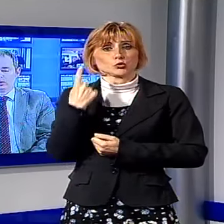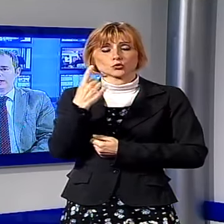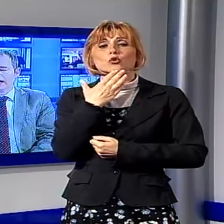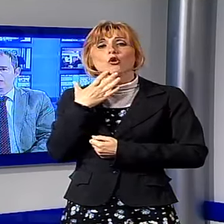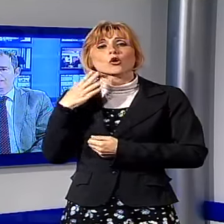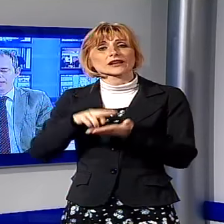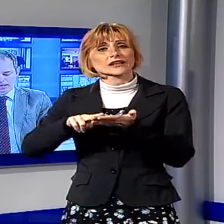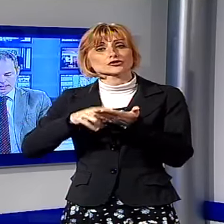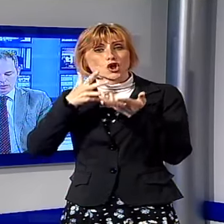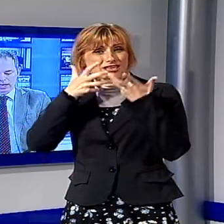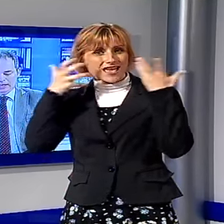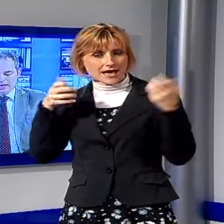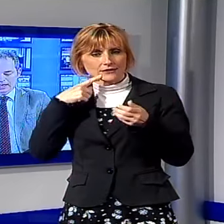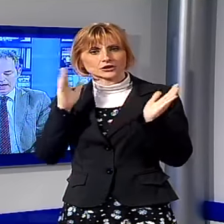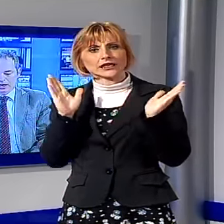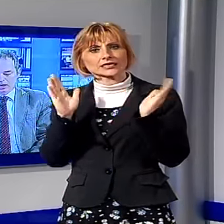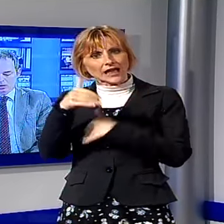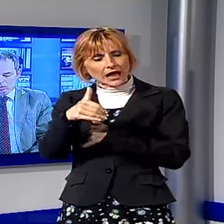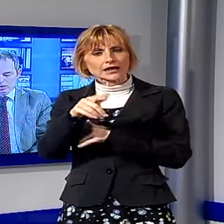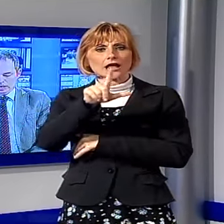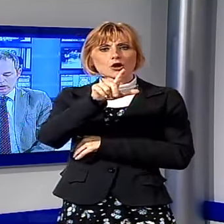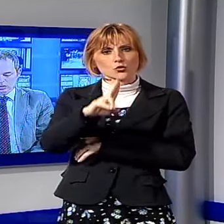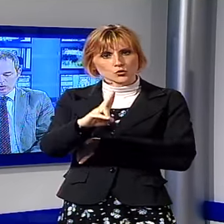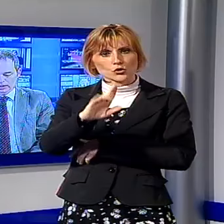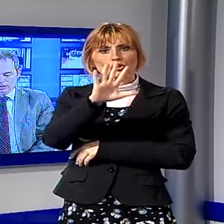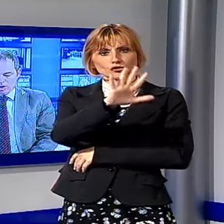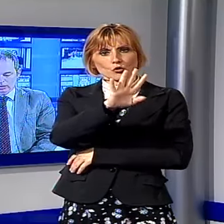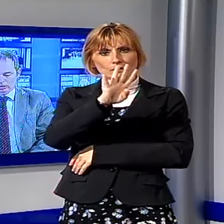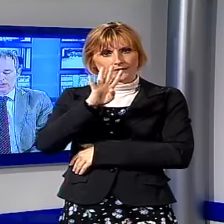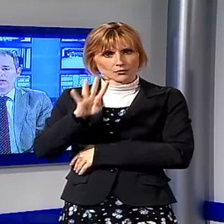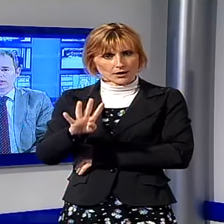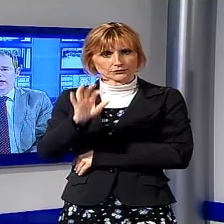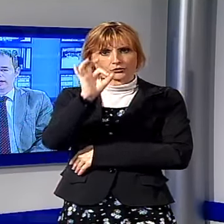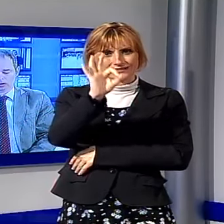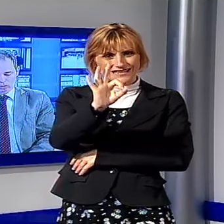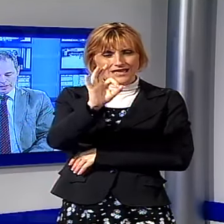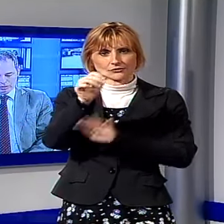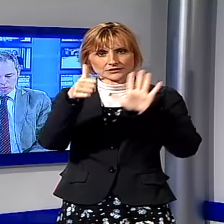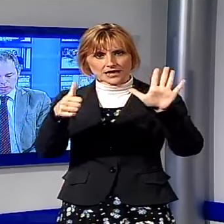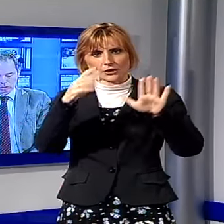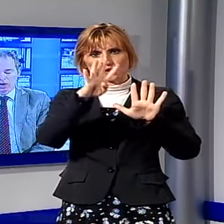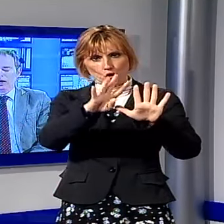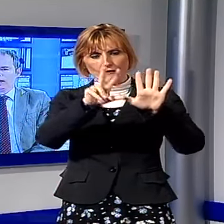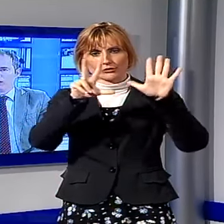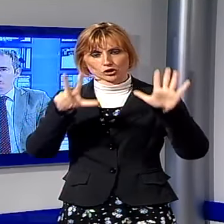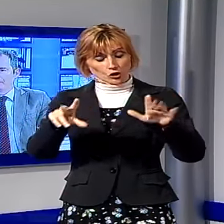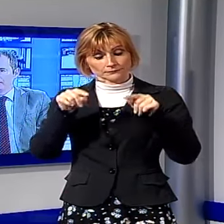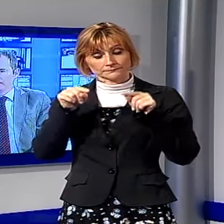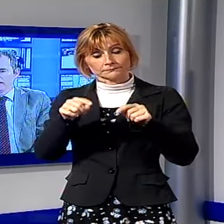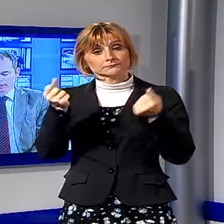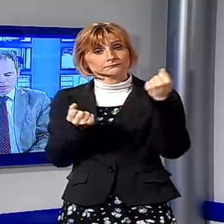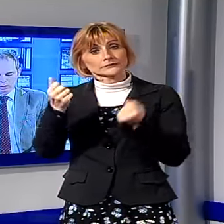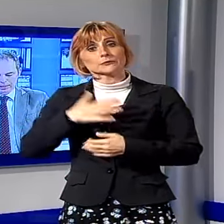grigio chiaro con la targa Lucca 5406-98. L'auto